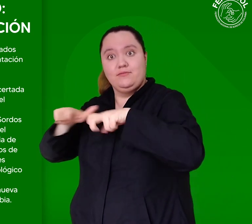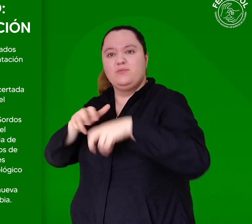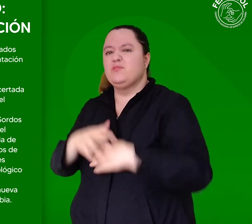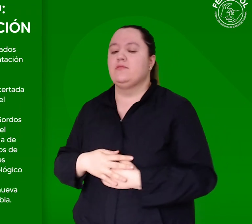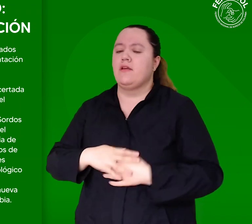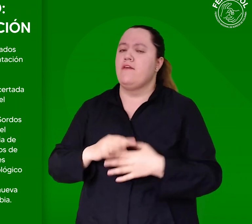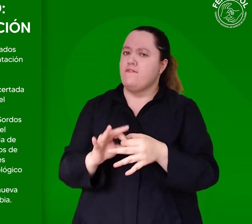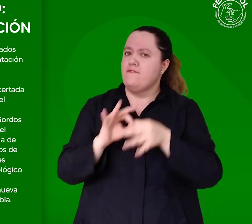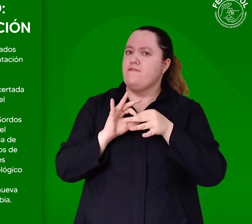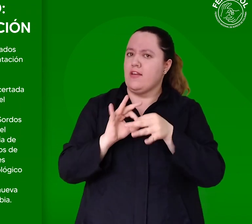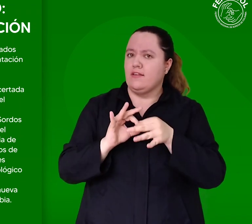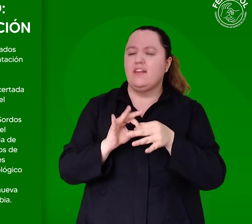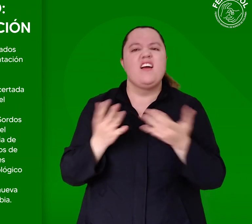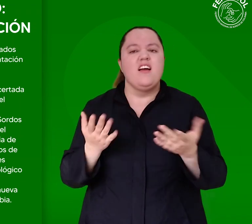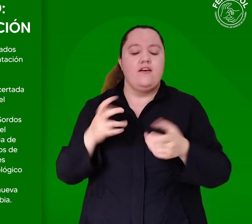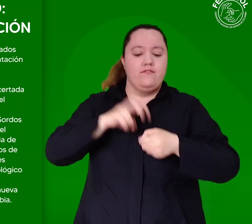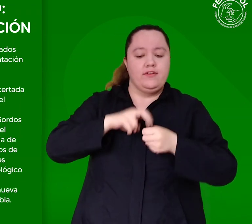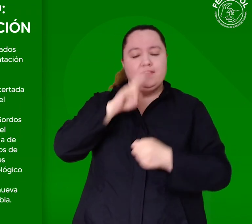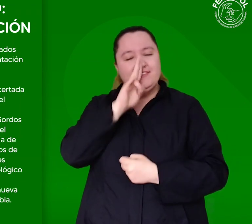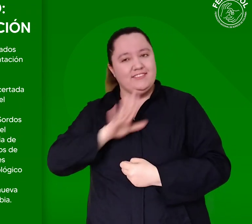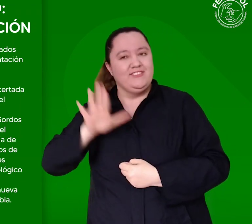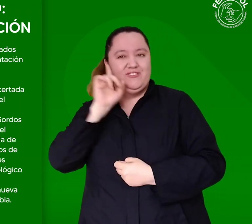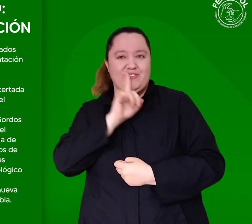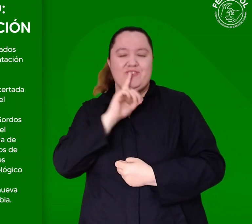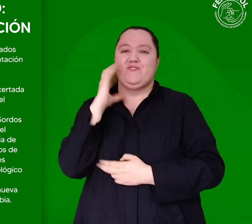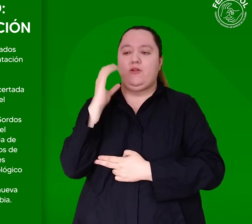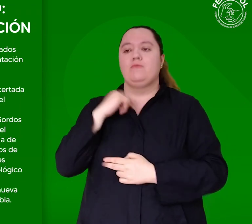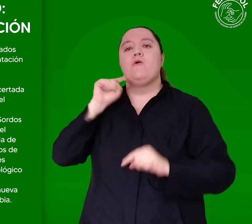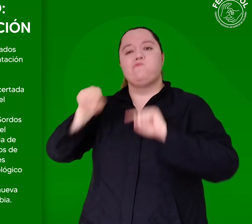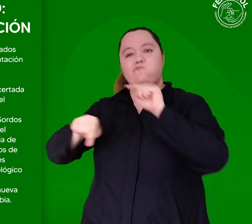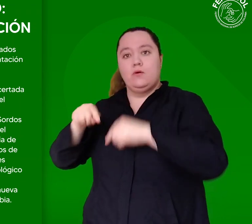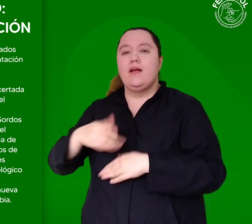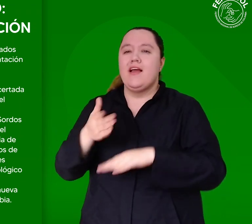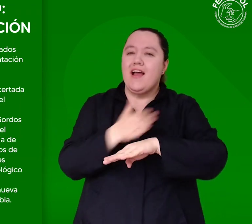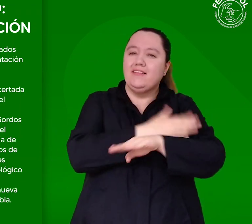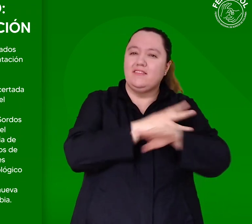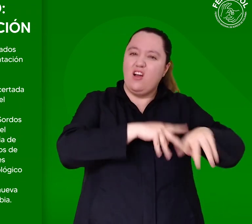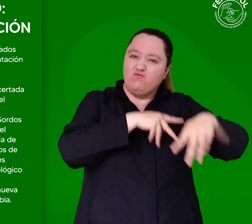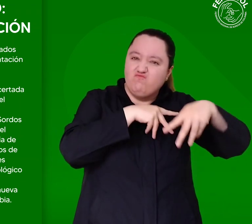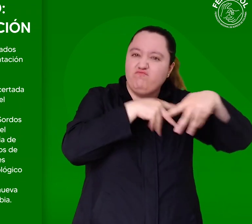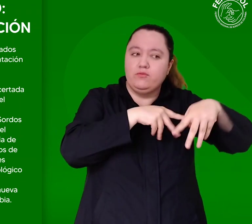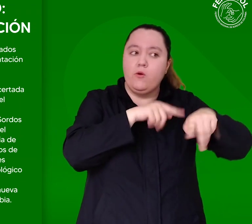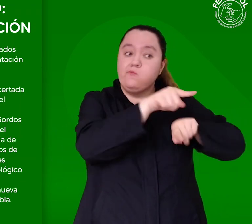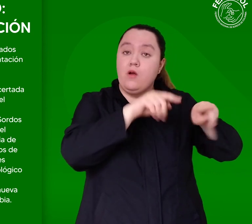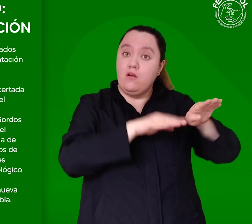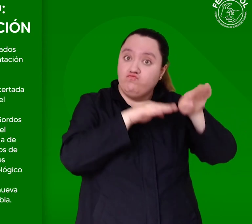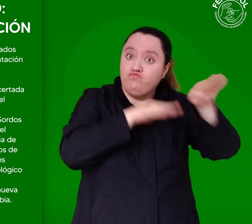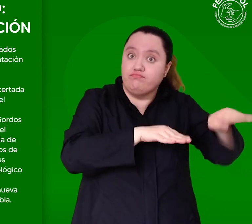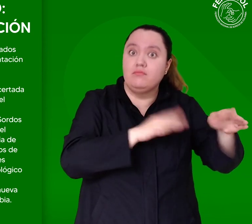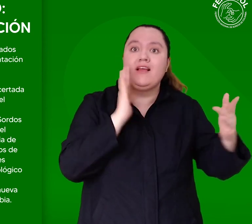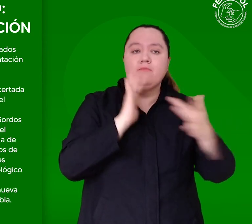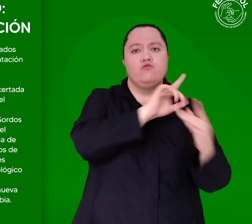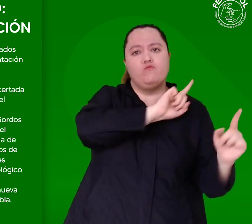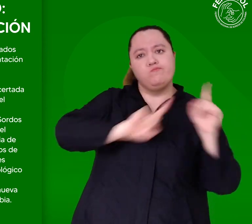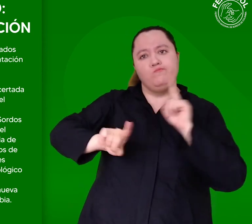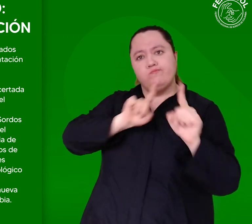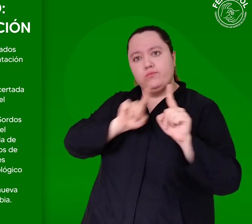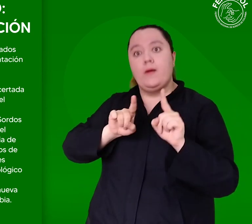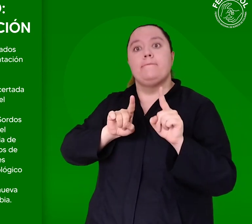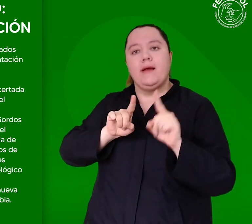que contó con la participación de la Federación Nacional de Sordos de Colombia, FENASCOL, y representantes del Comité Organizador del Plantón por la Licencia